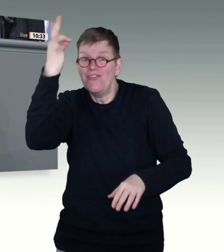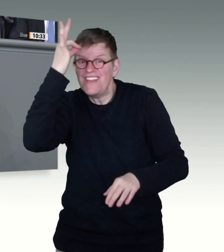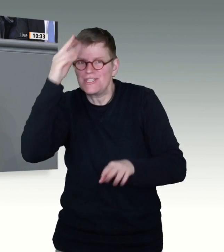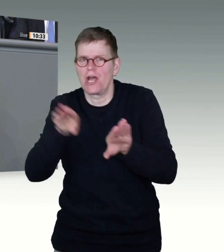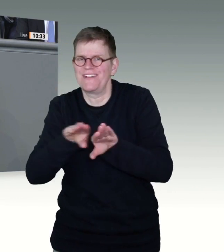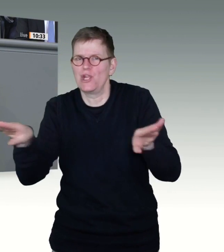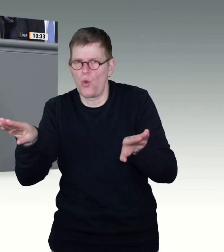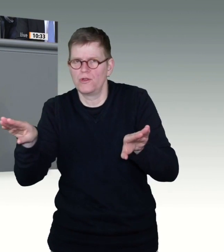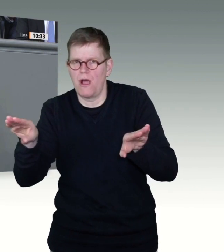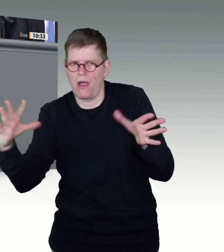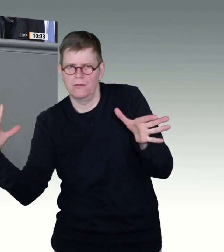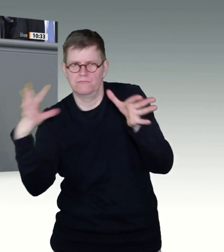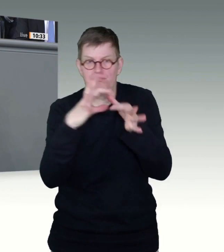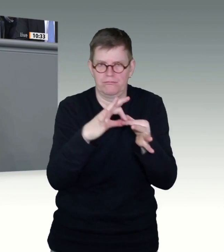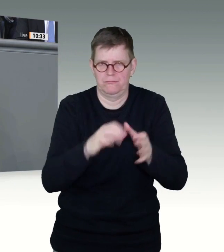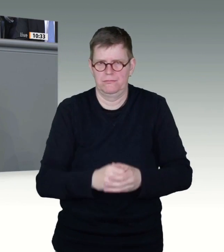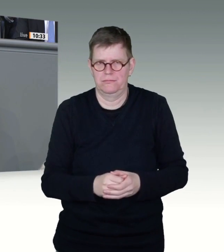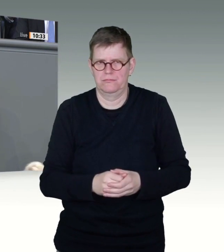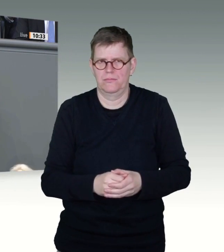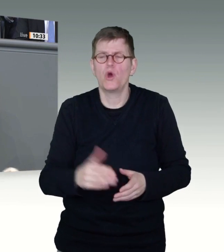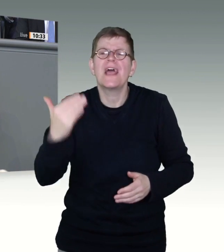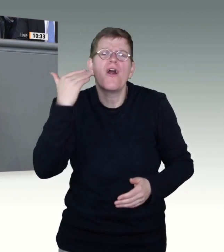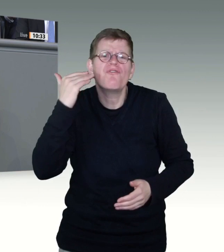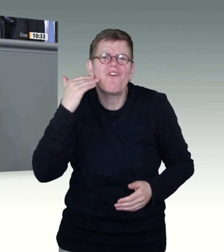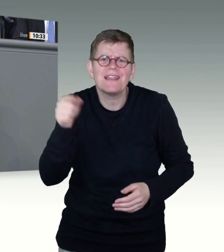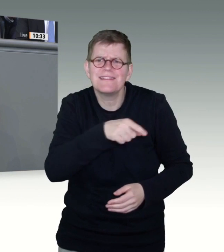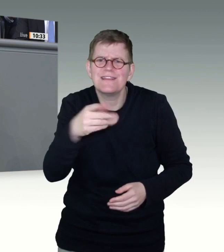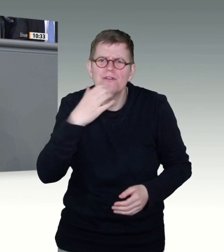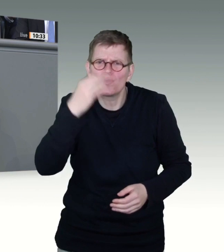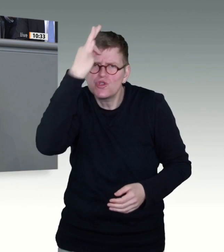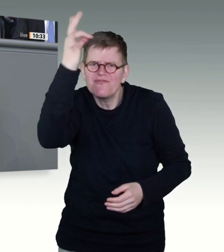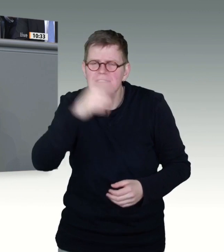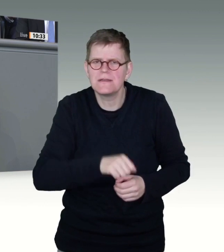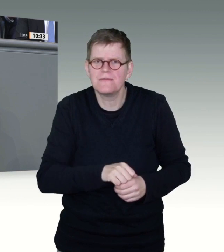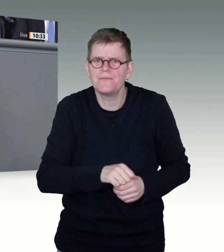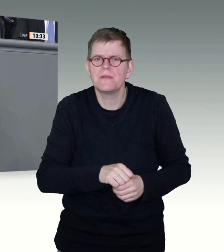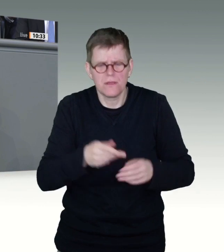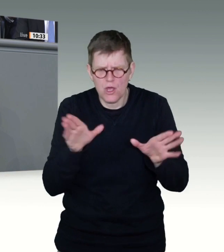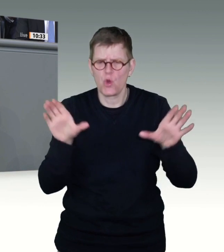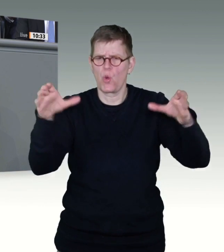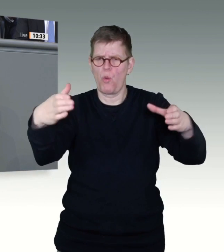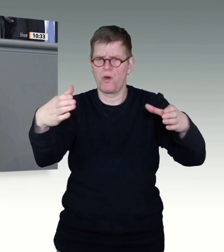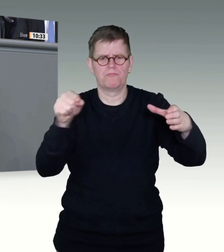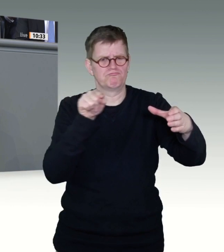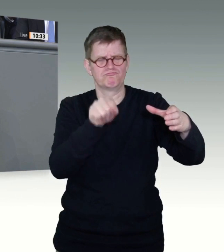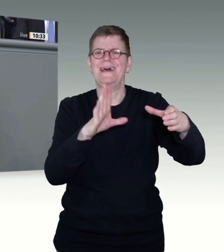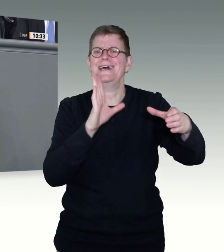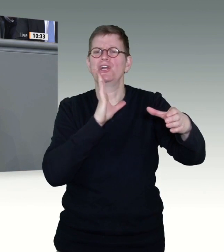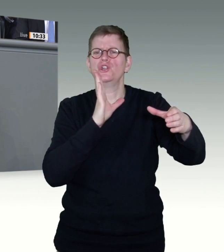Viele Bürger brauchen möglicherweise gar nicht geimpft zu werden, da sie Antikörper entwickelt haben. Wir müssen endlich eine